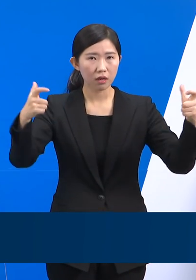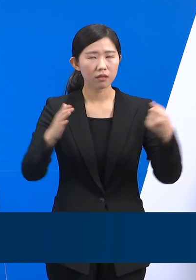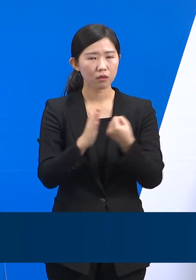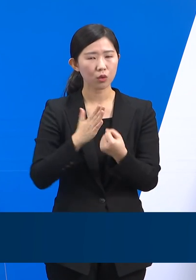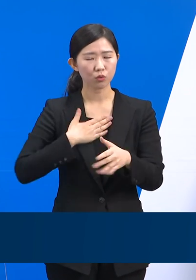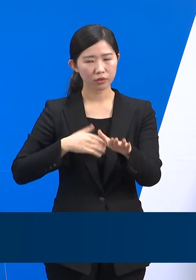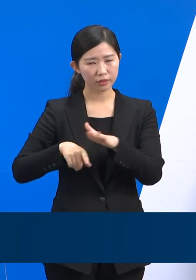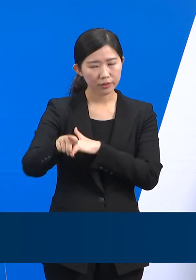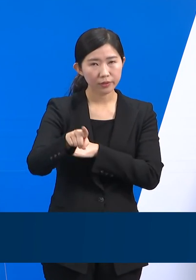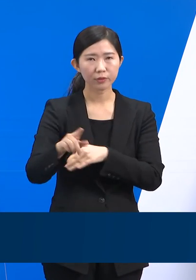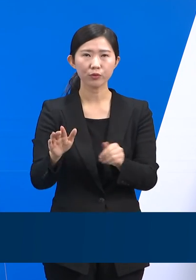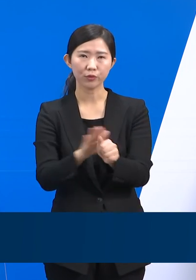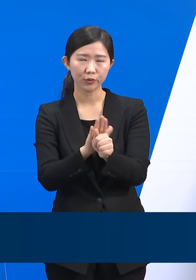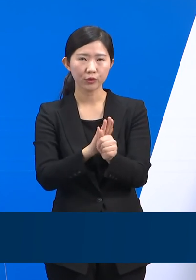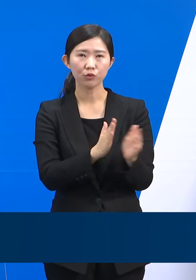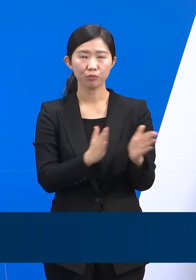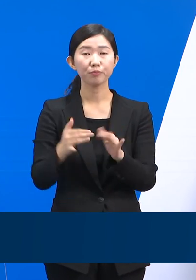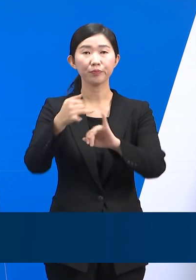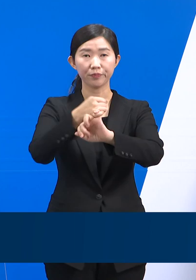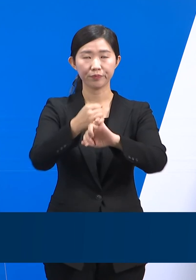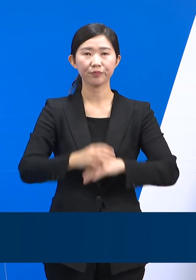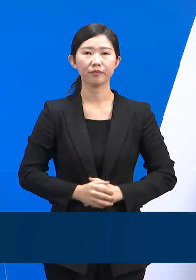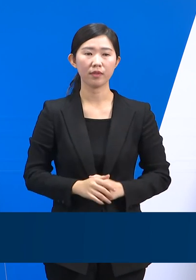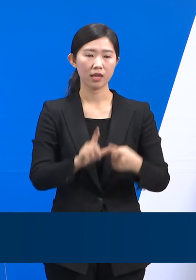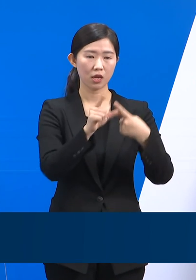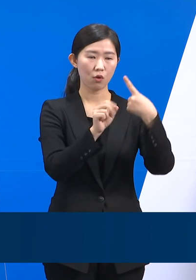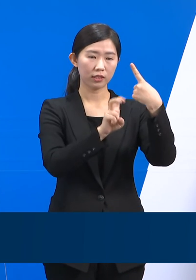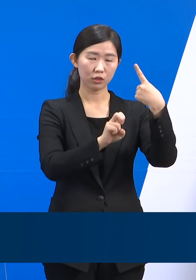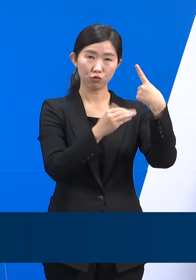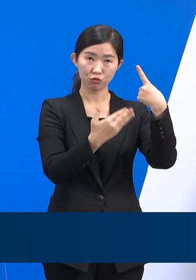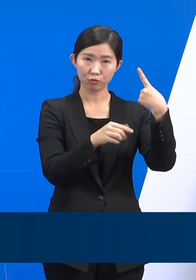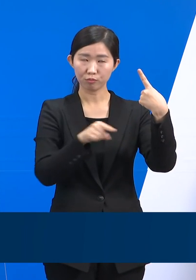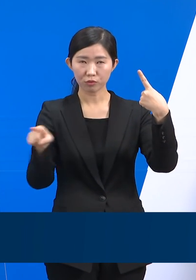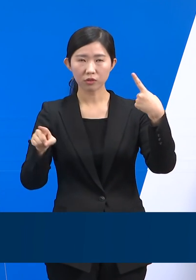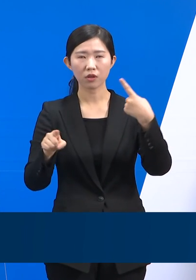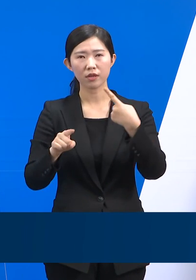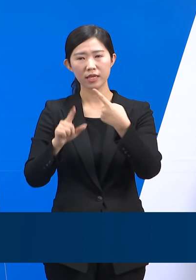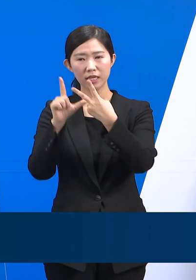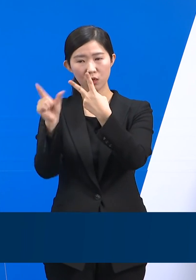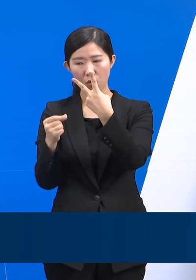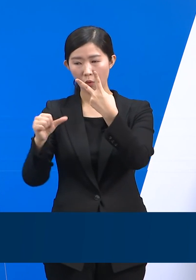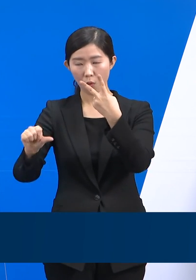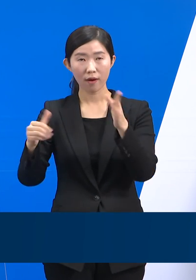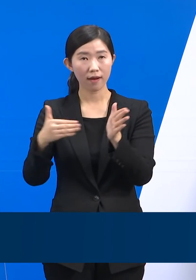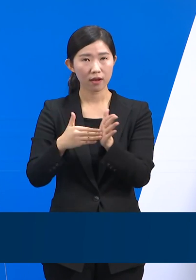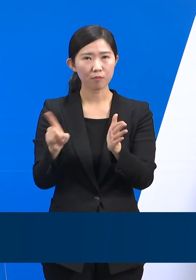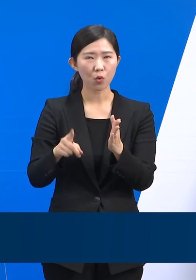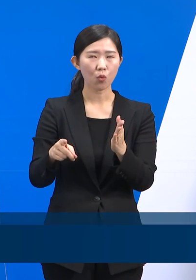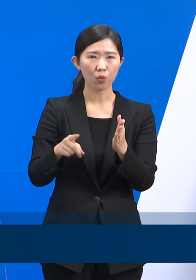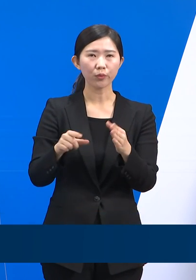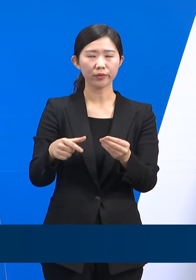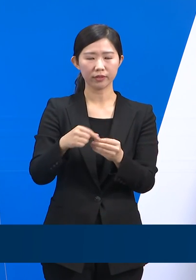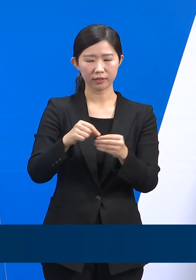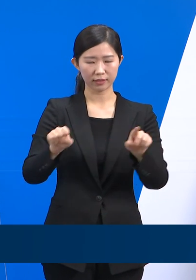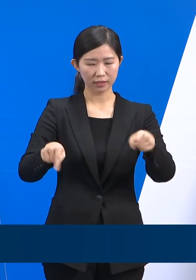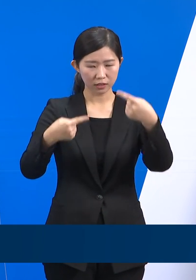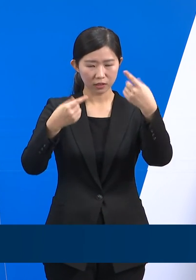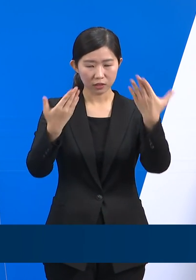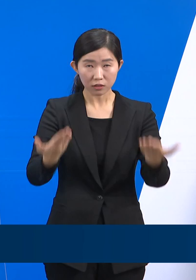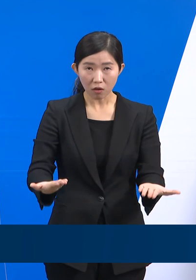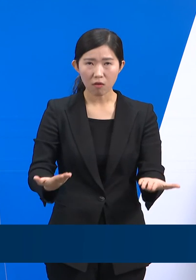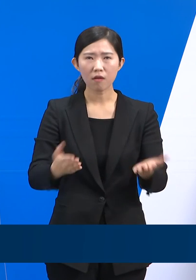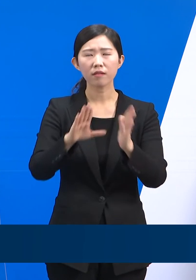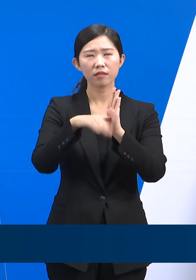1월 29일부터 2월 2일까지 5일간 설 연휴 특별 방역 대책이 시행됩니다. 최근 오미크론 변이가 전국적인